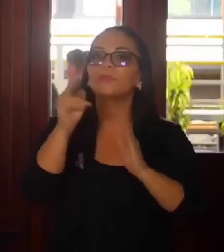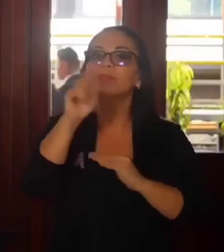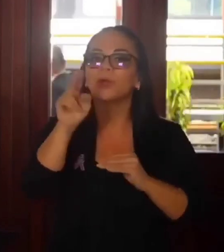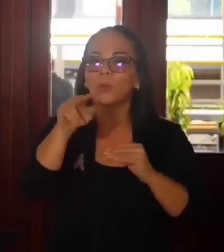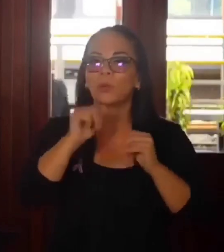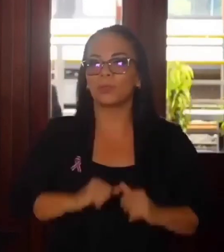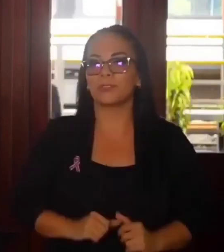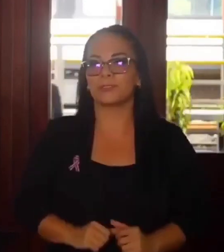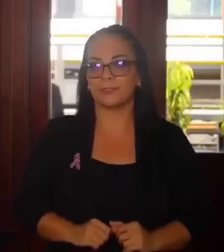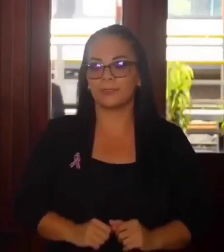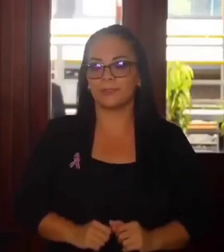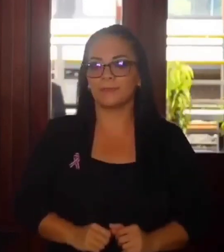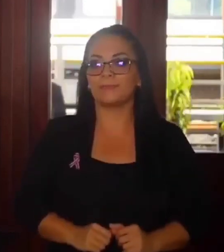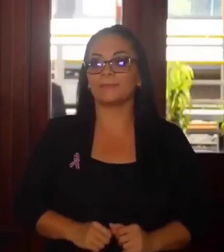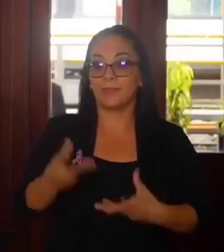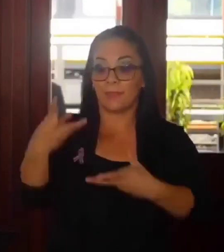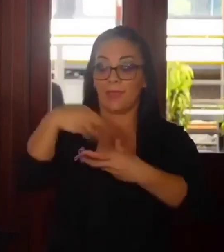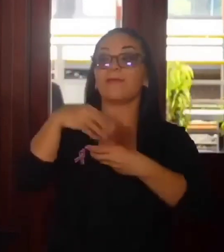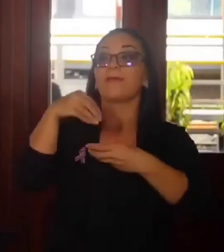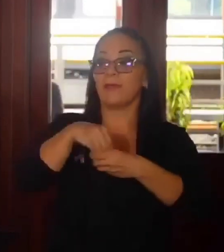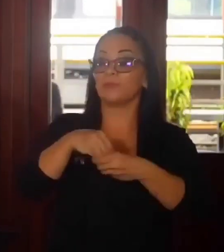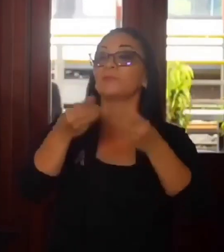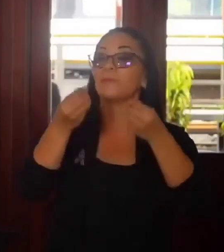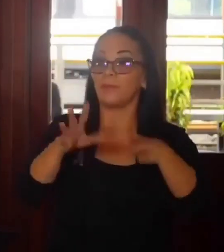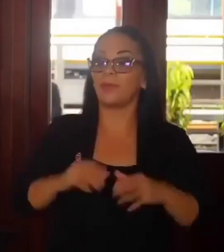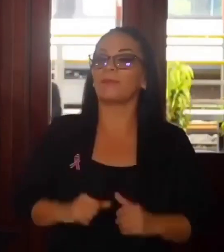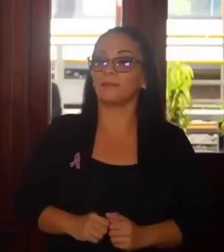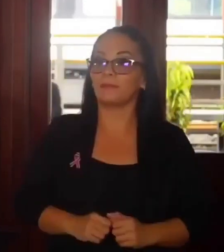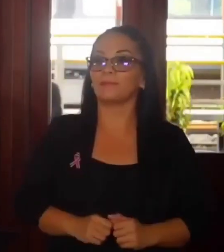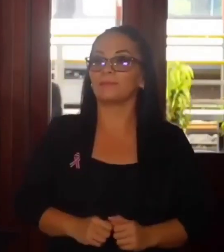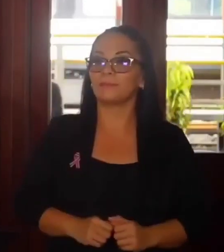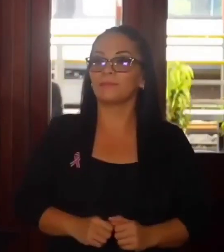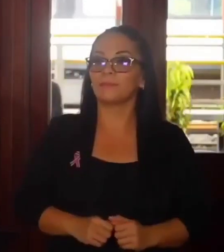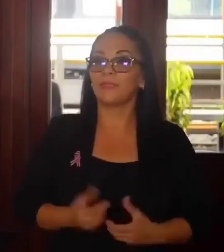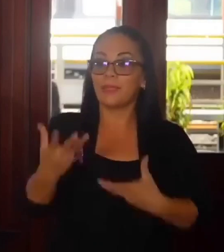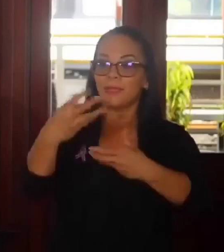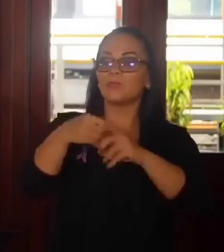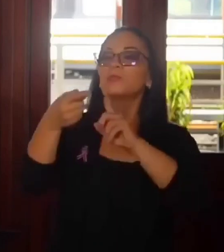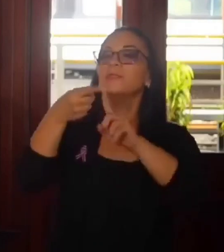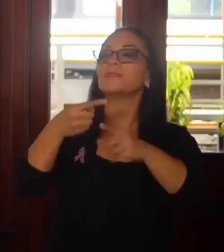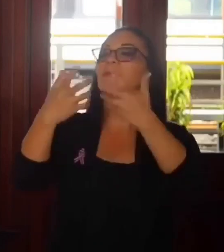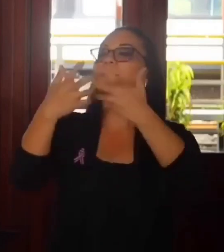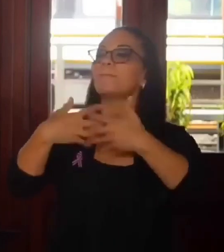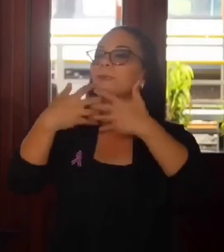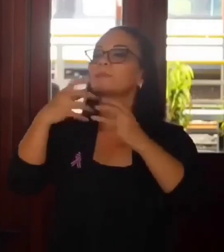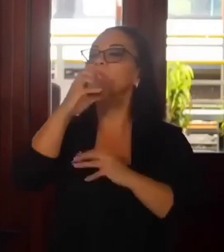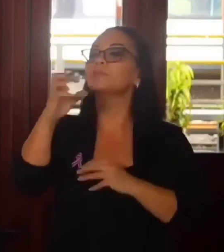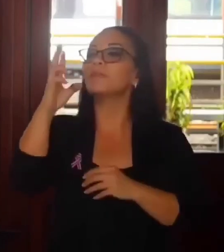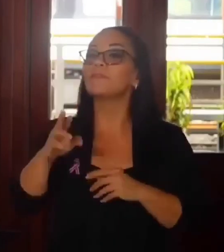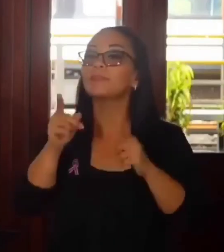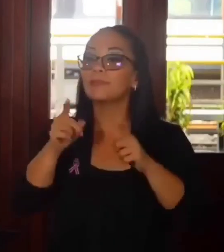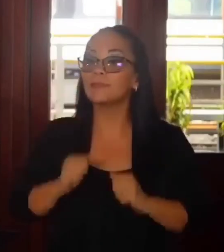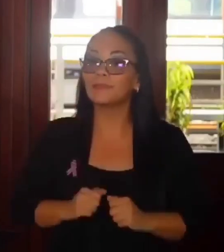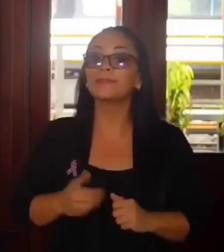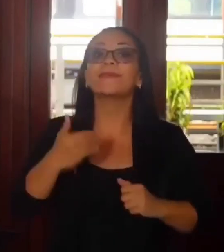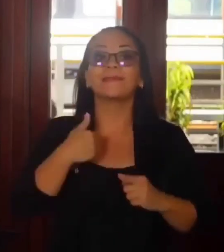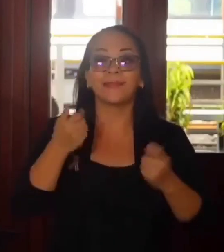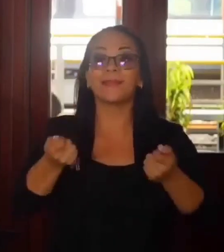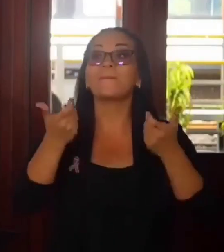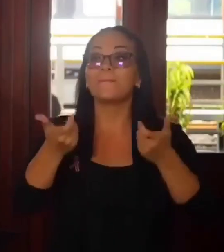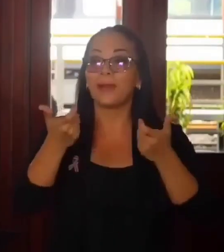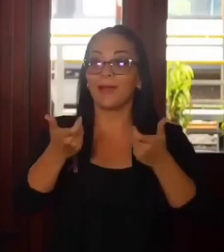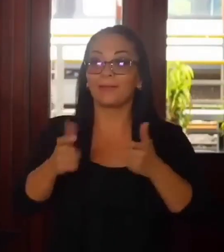de ingresos que generan empresas costarricenses con plata de